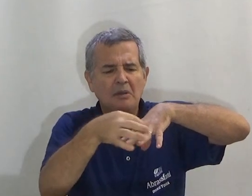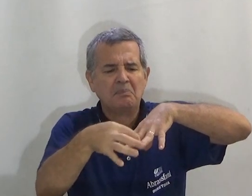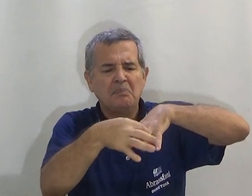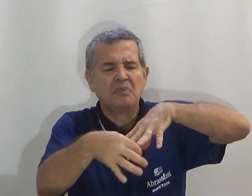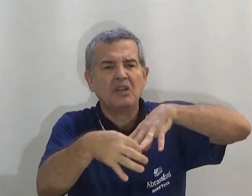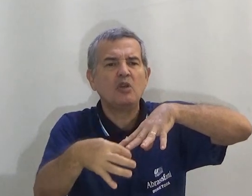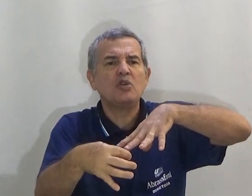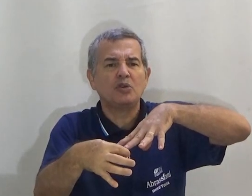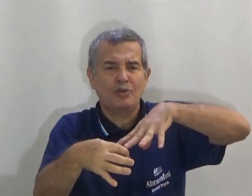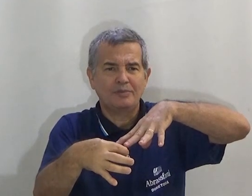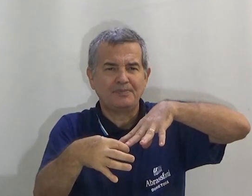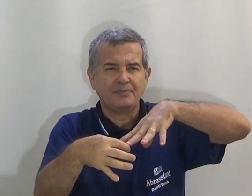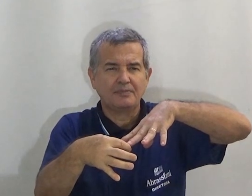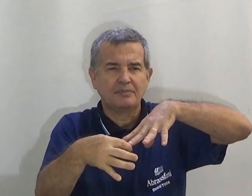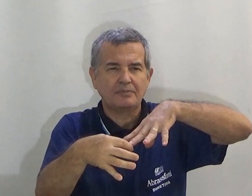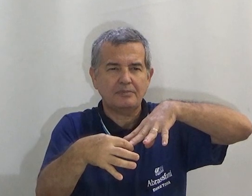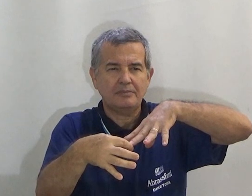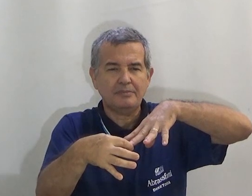ó a boca e um em outro.